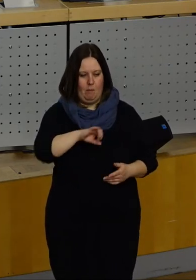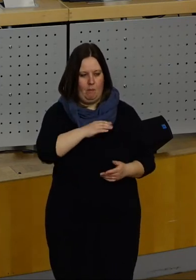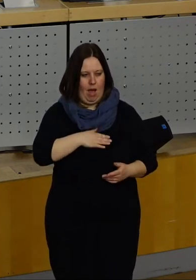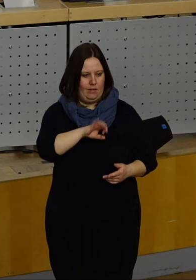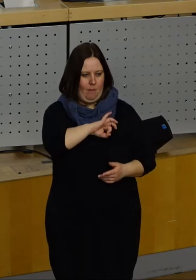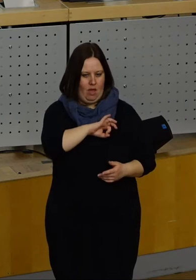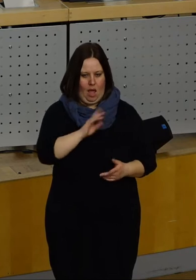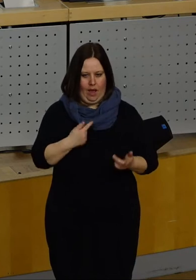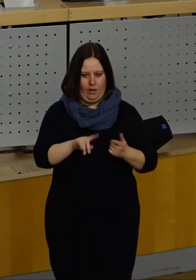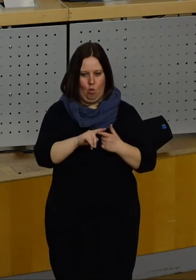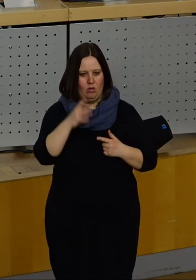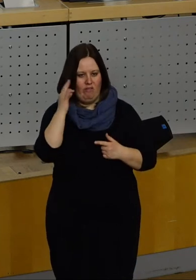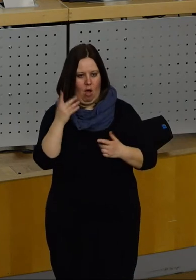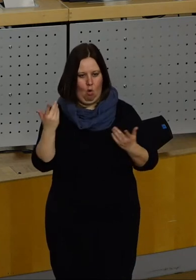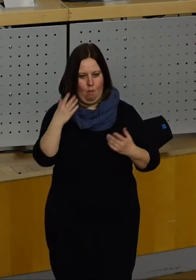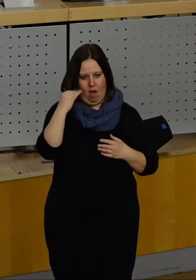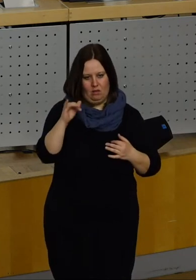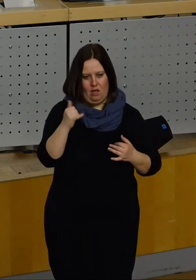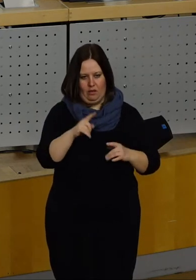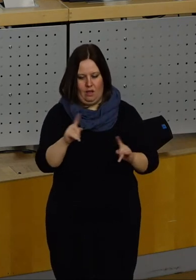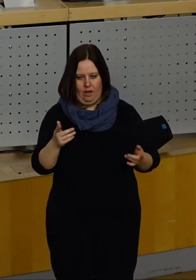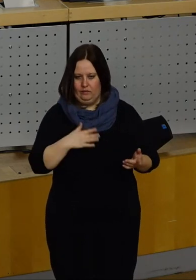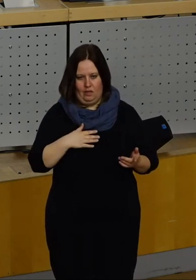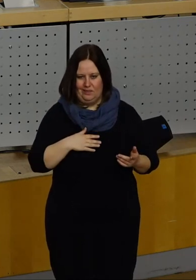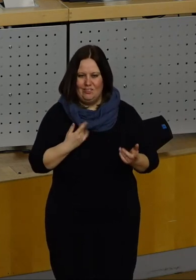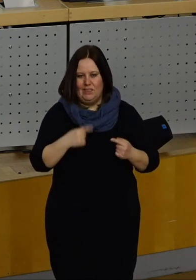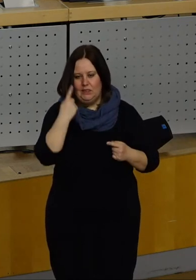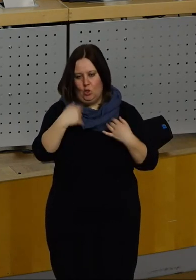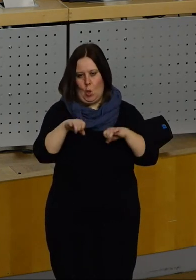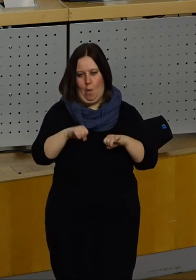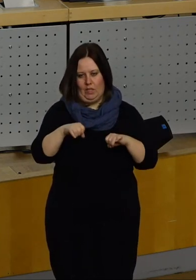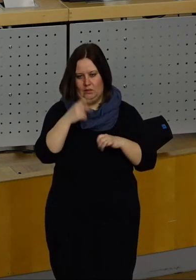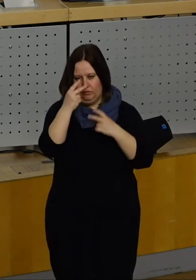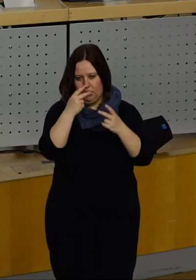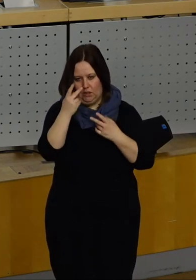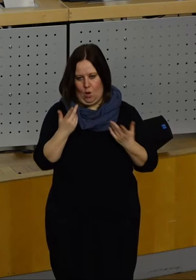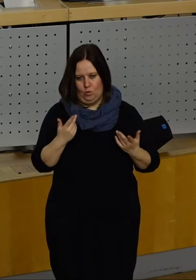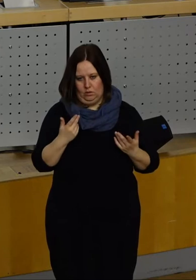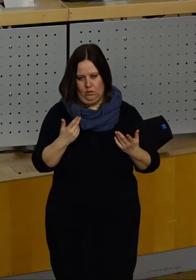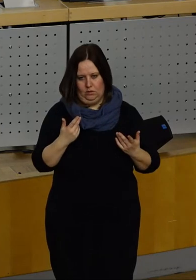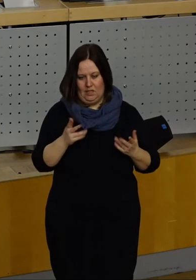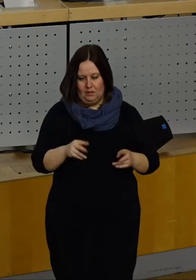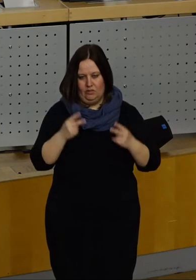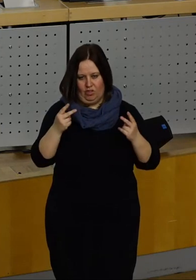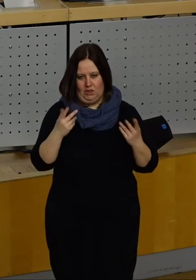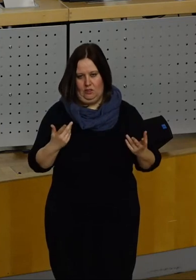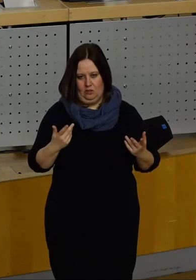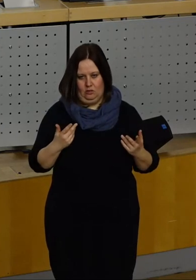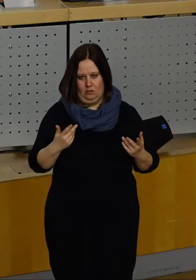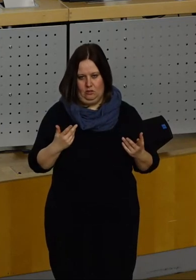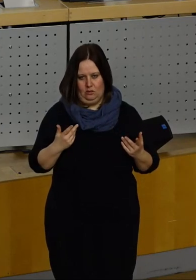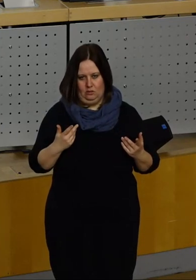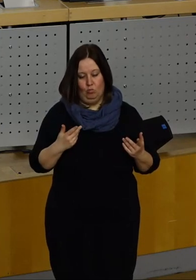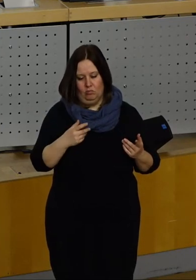und geschlechtsbeschädigter Zuordnung erschöpfen, dann muss man sich fragen, was in dieser Verwaltung falsch läuft oder besagt, was eben nicht